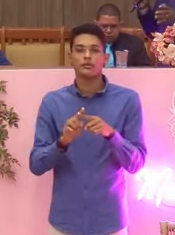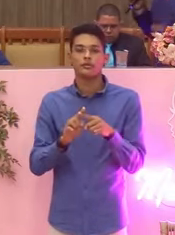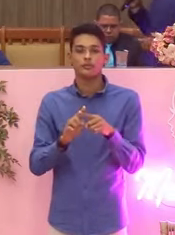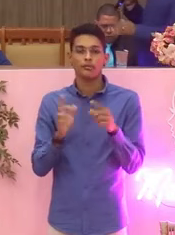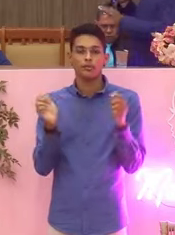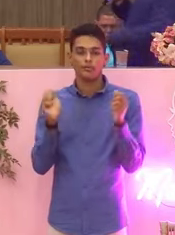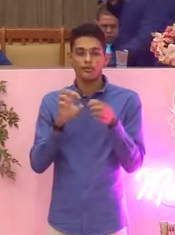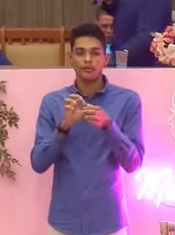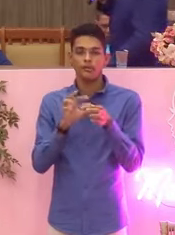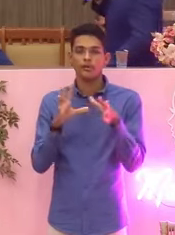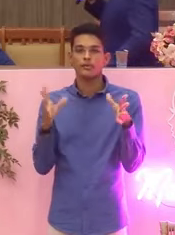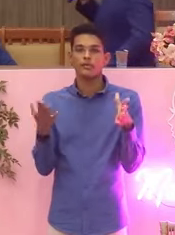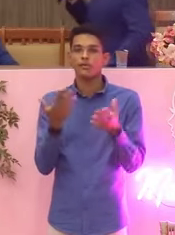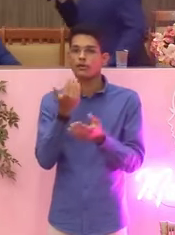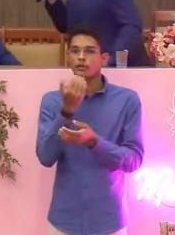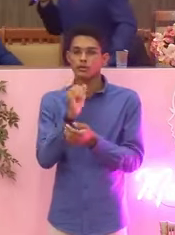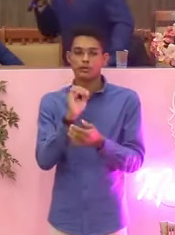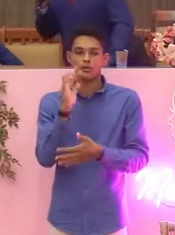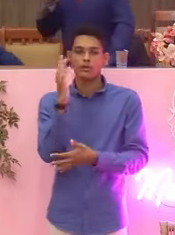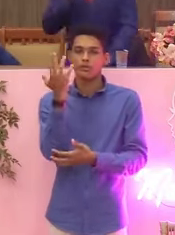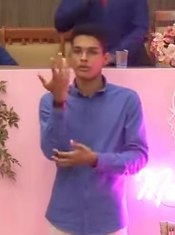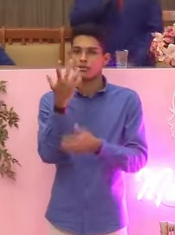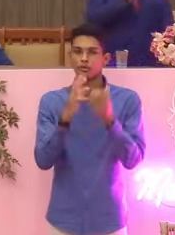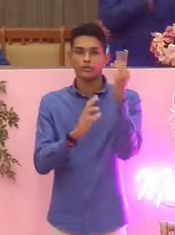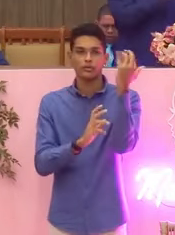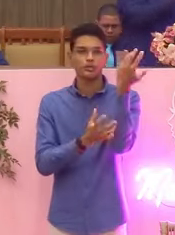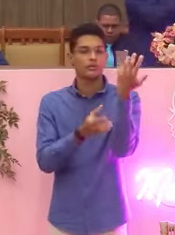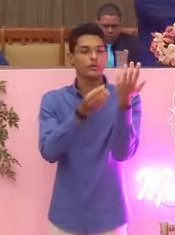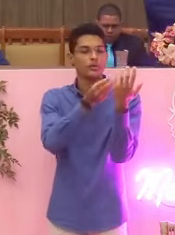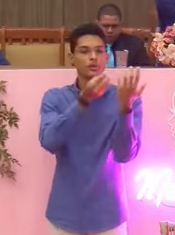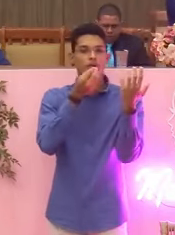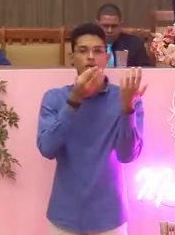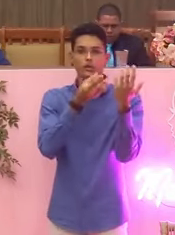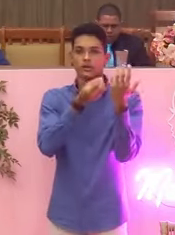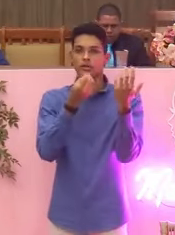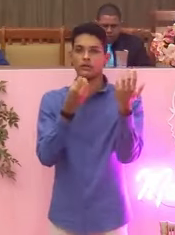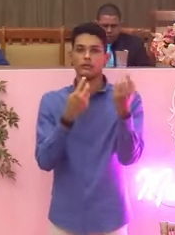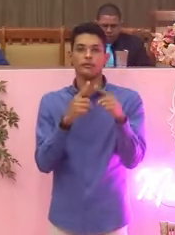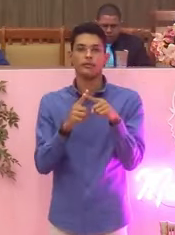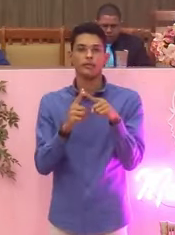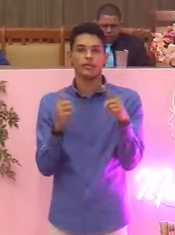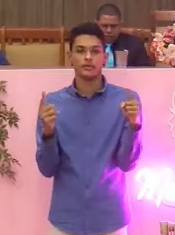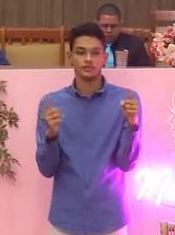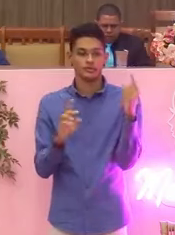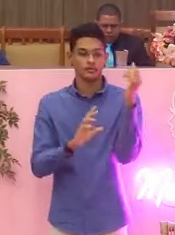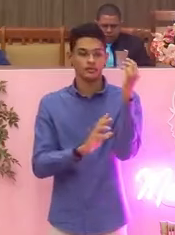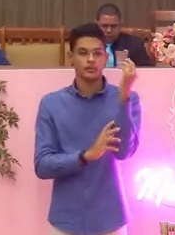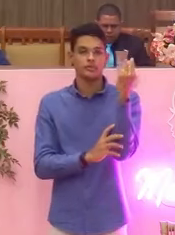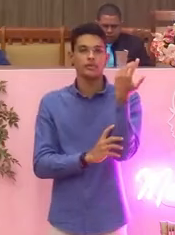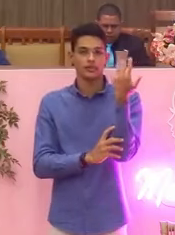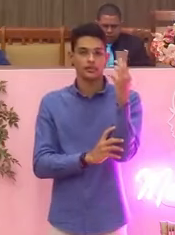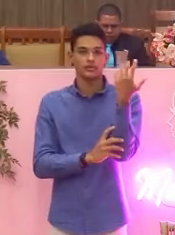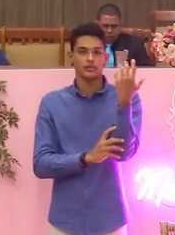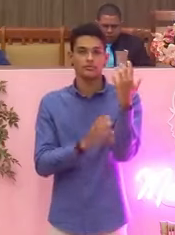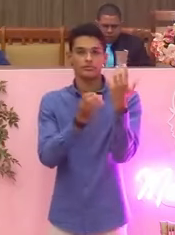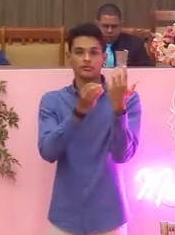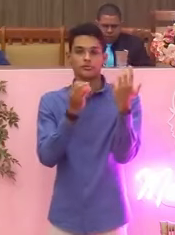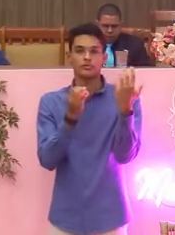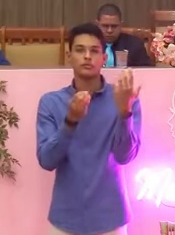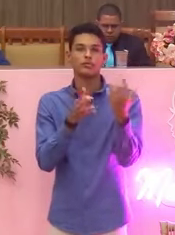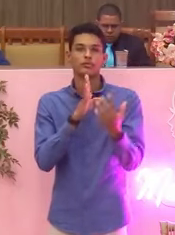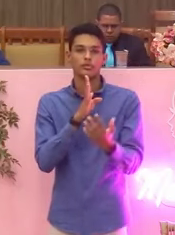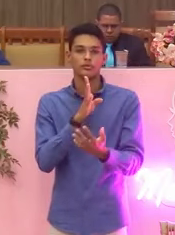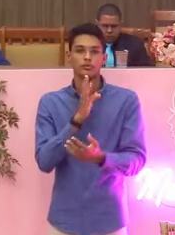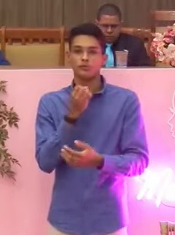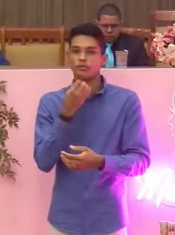do conhecimento, do bem e do mal, vocês não poderão tocar É triste quando você vai para